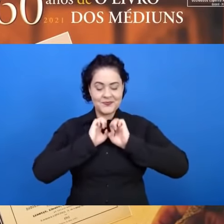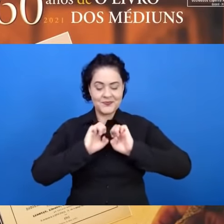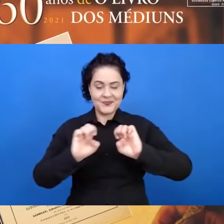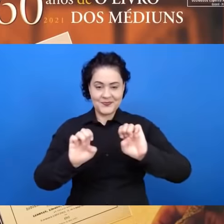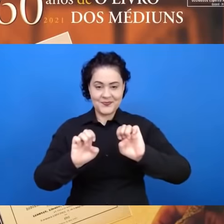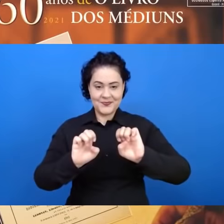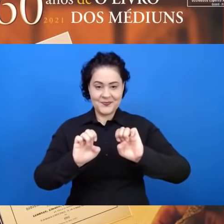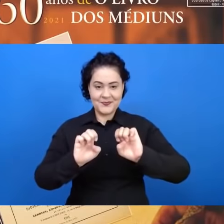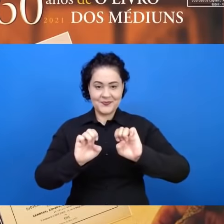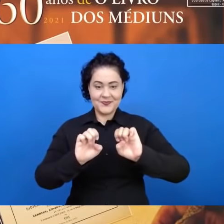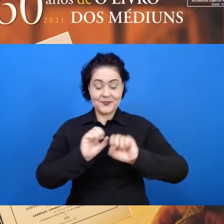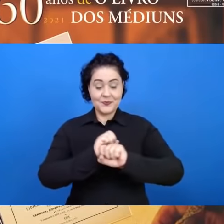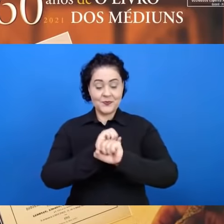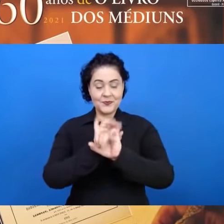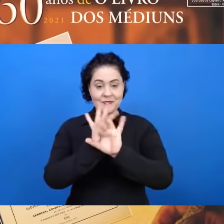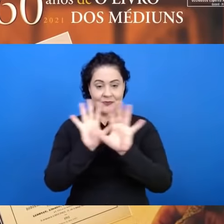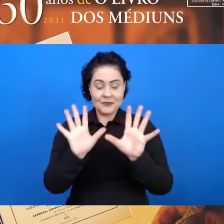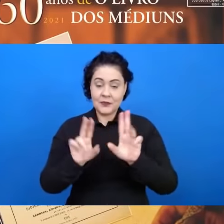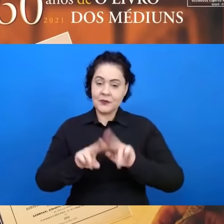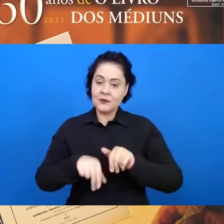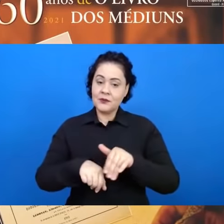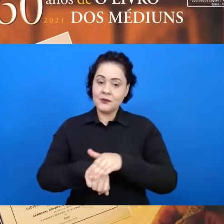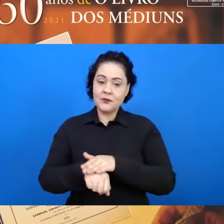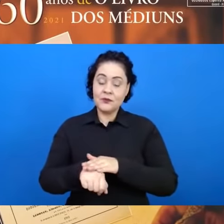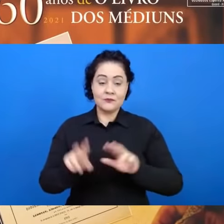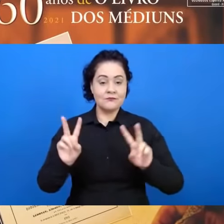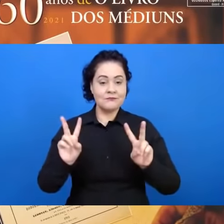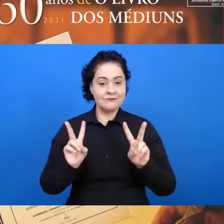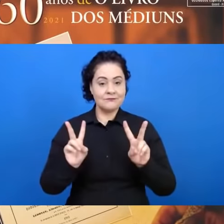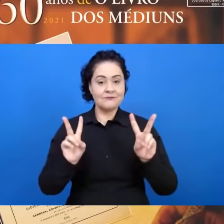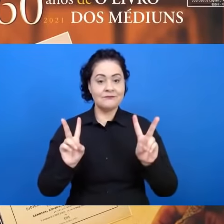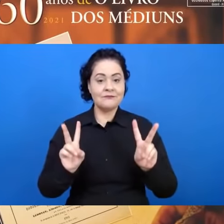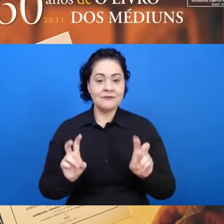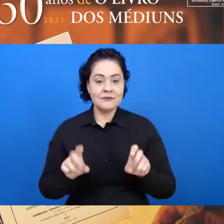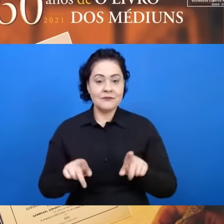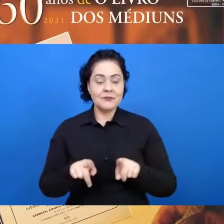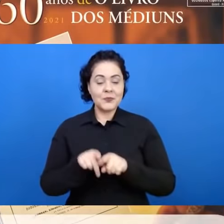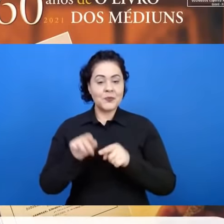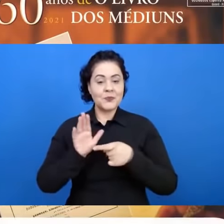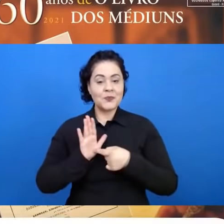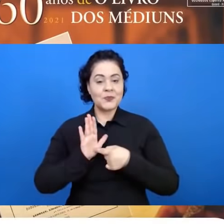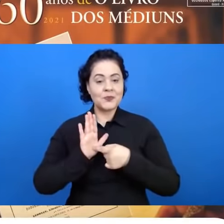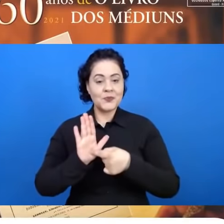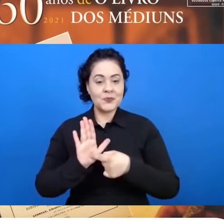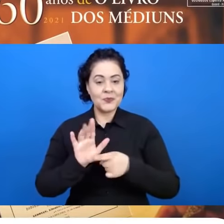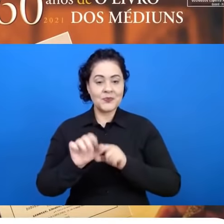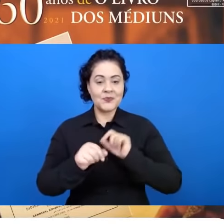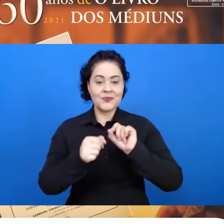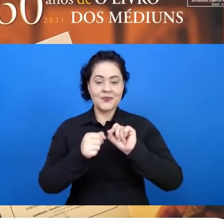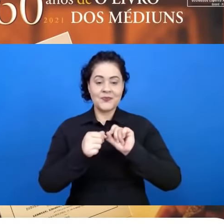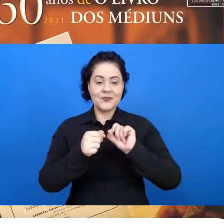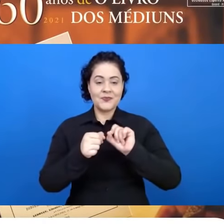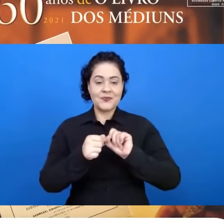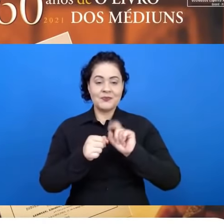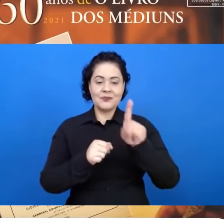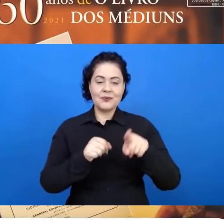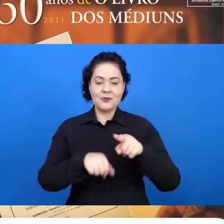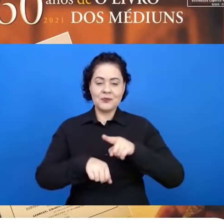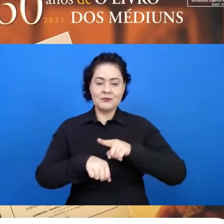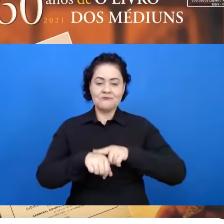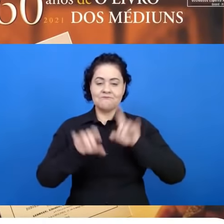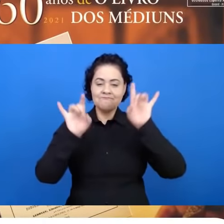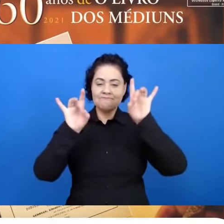Já que vamos conversar, então, sobre essa temática, exaltando essa obra que é um dos pilares